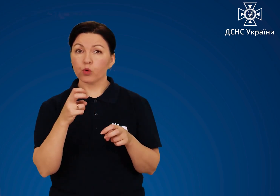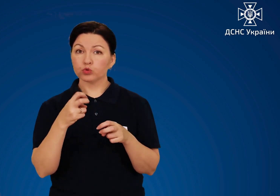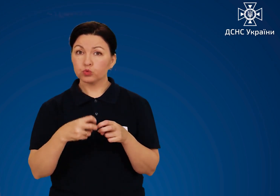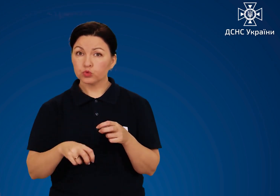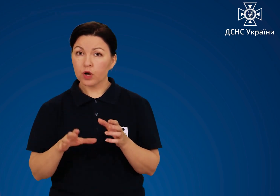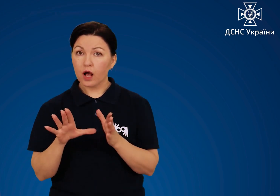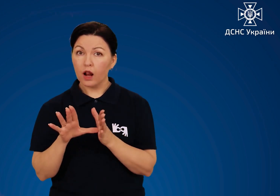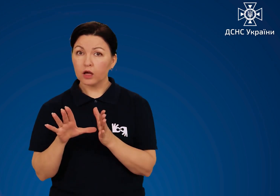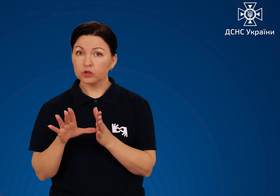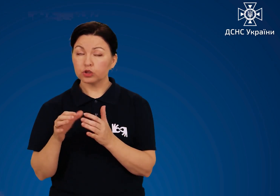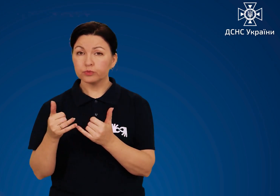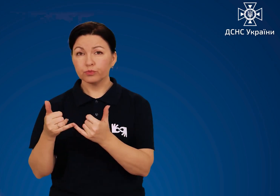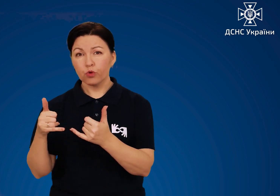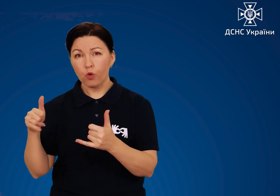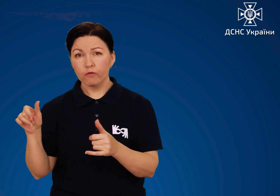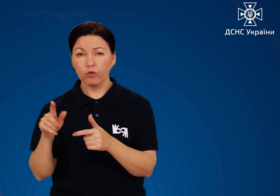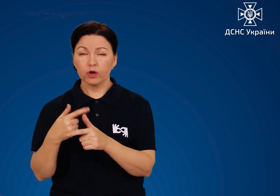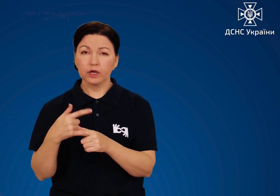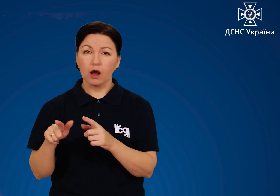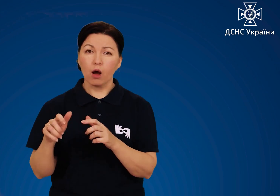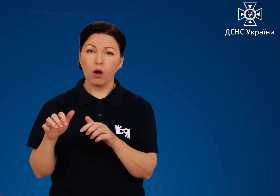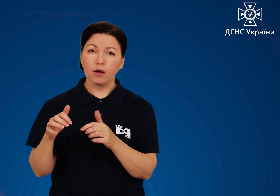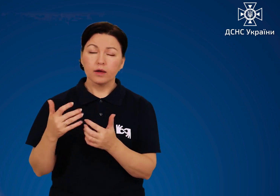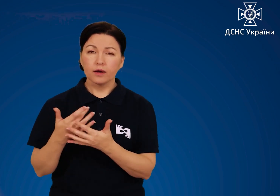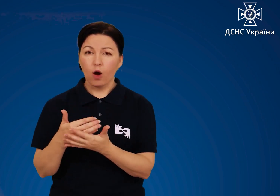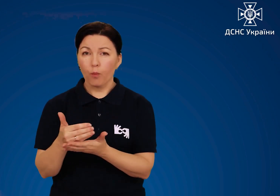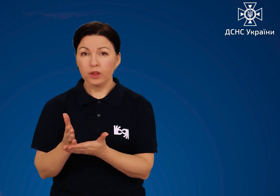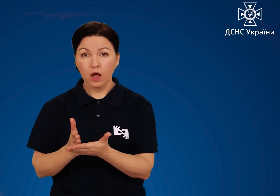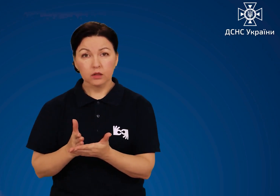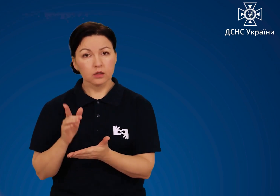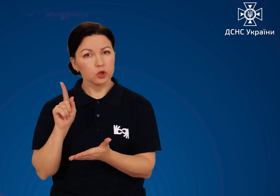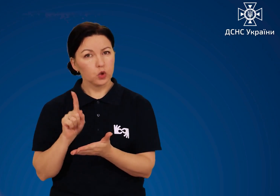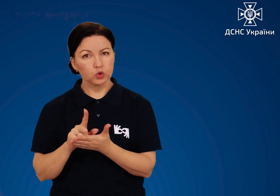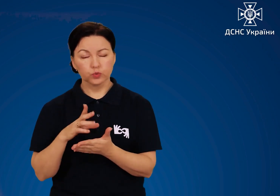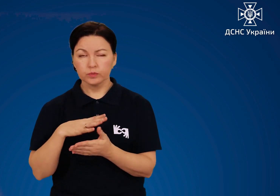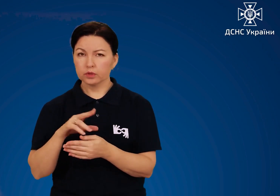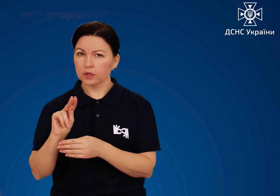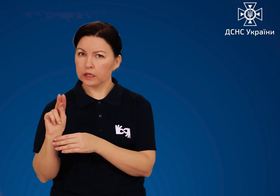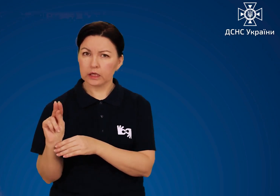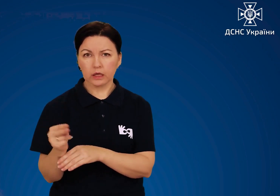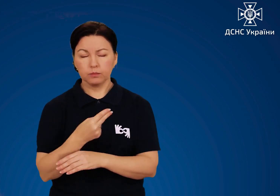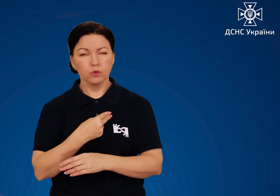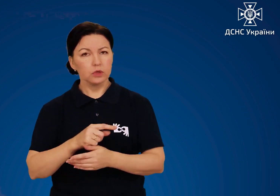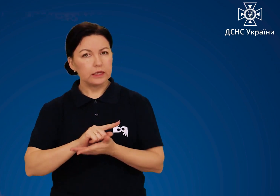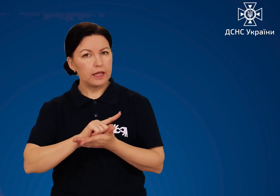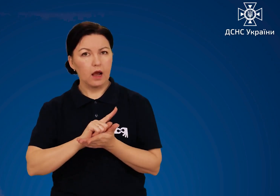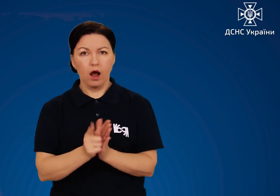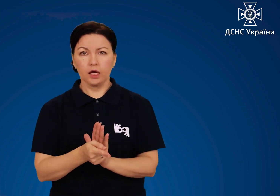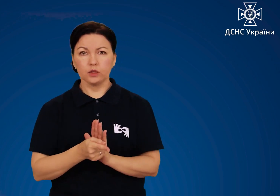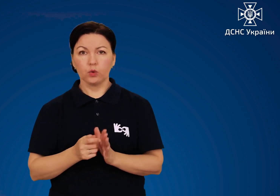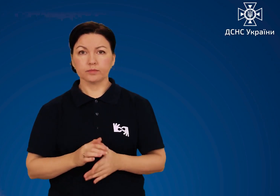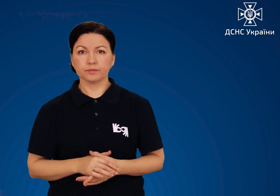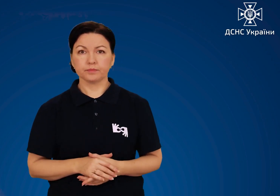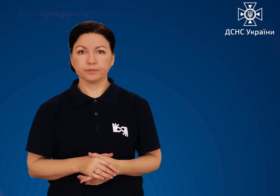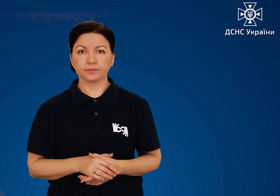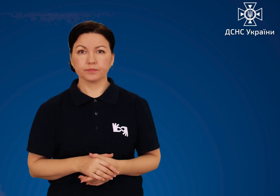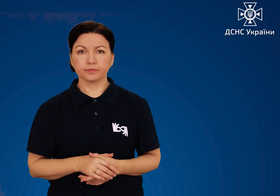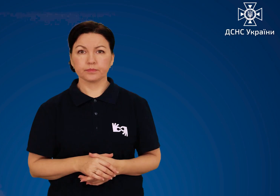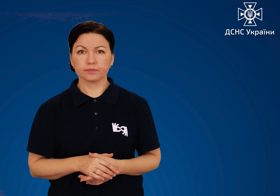Будь-яке пошкодження електричних провідників або обладнання повинно бути усунуто негайно.